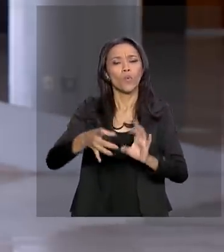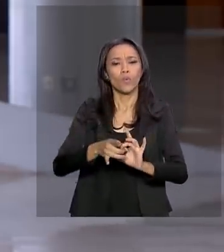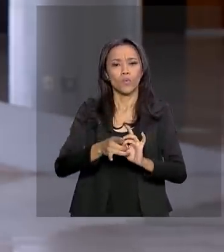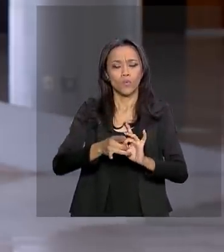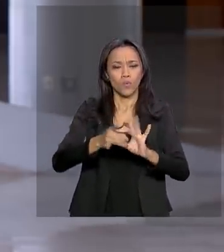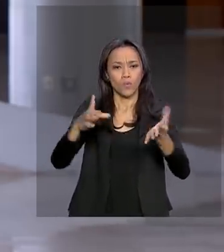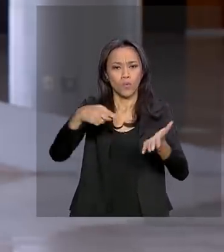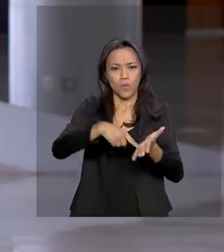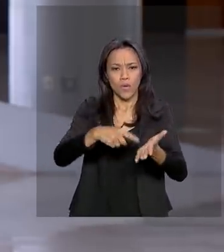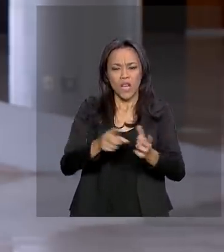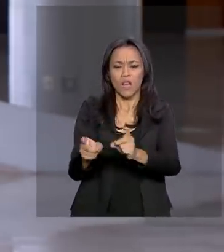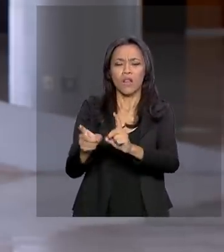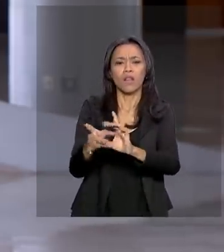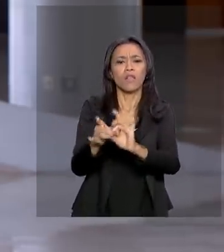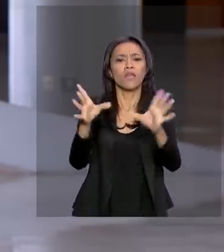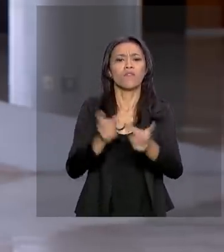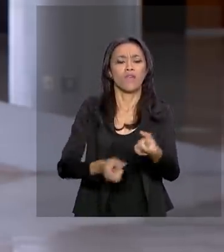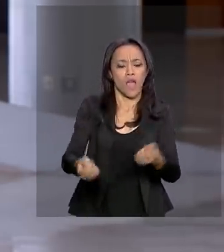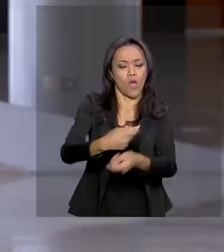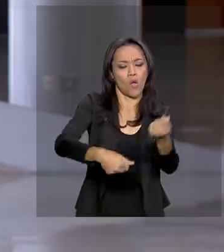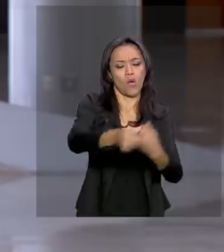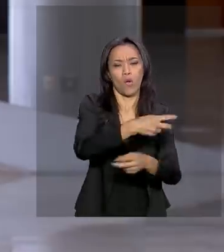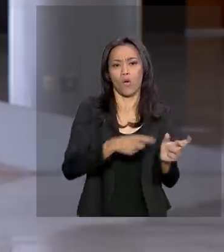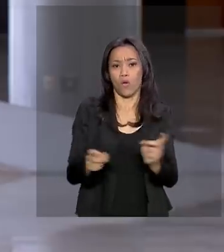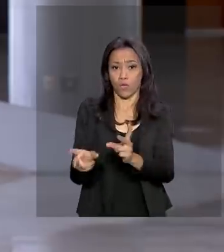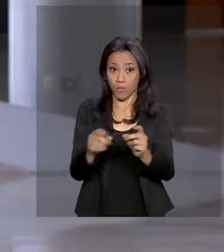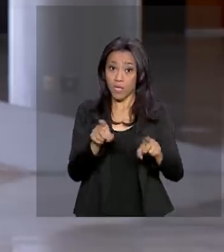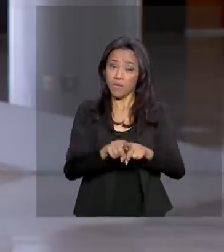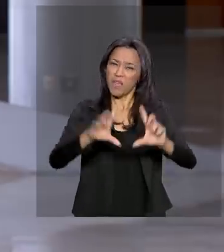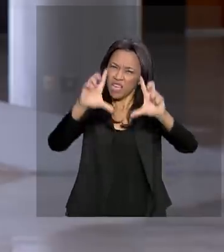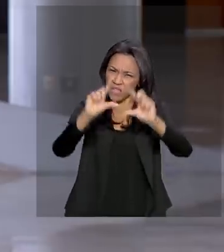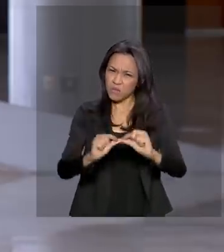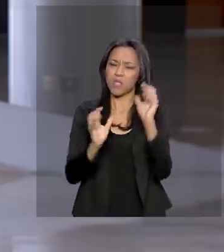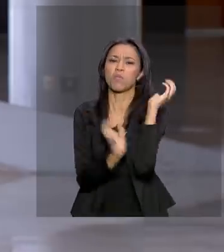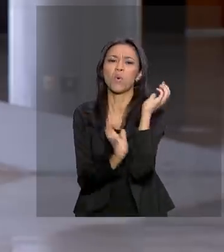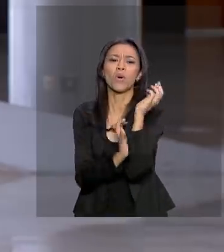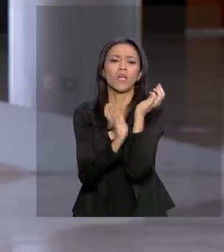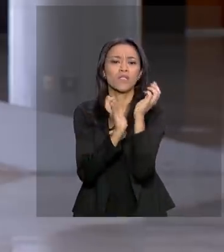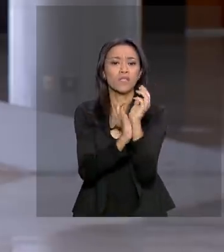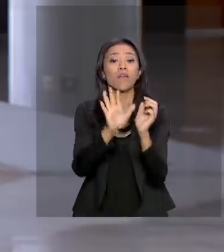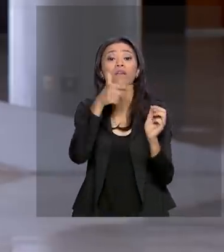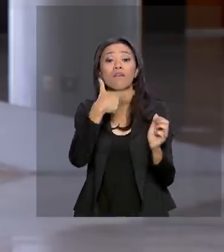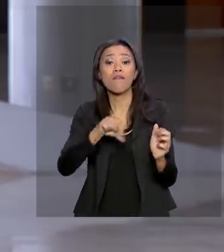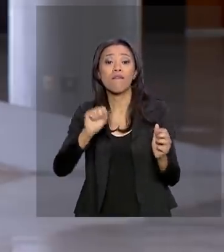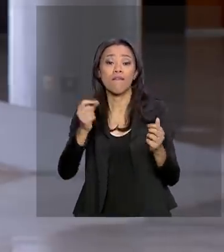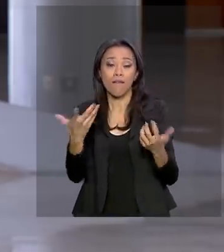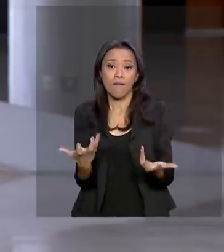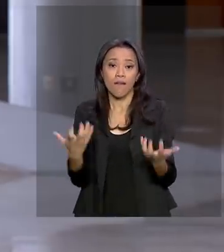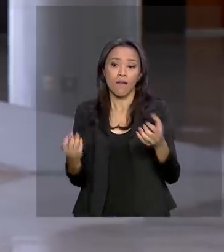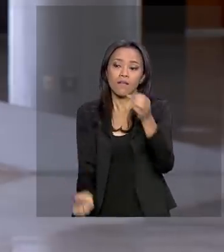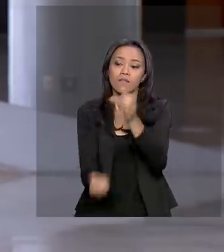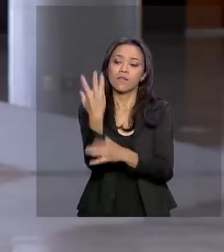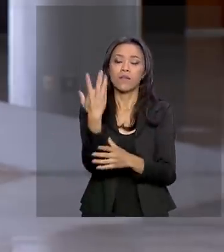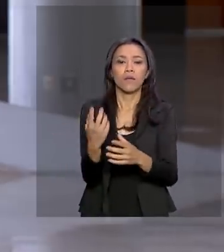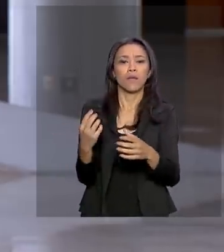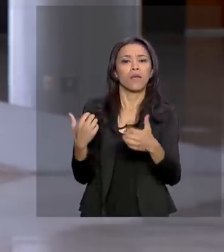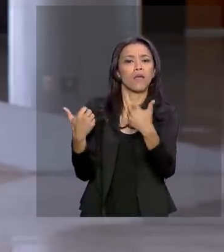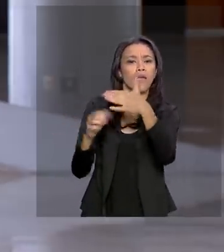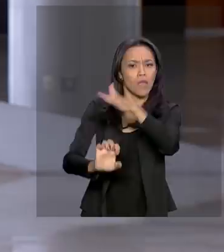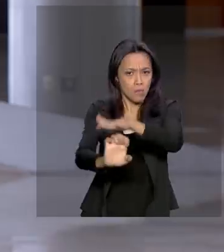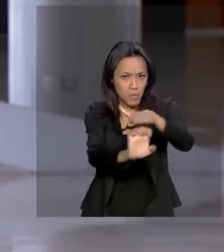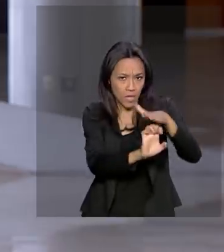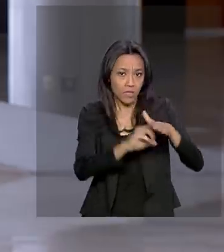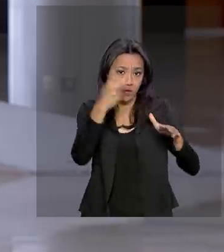favorecer o ambiente de negócios e reduzir também a burocracia na hora de abrir pequenas e microempresas no Brasil. O texto